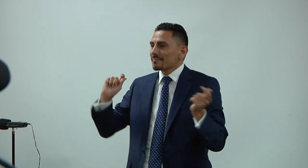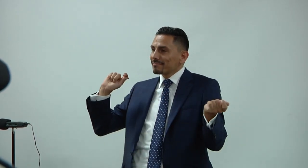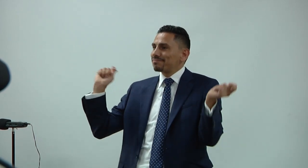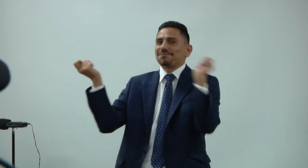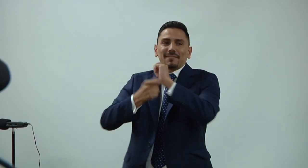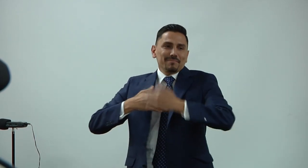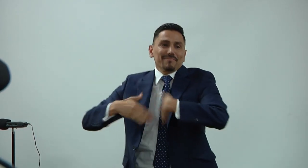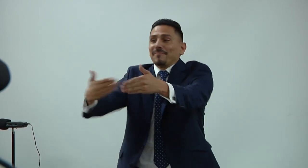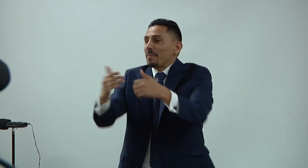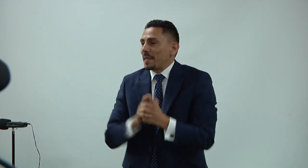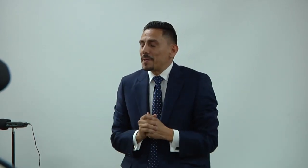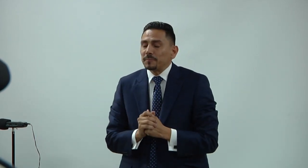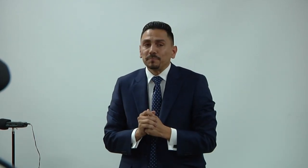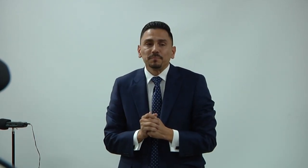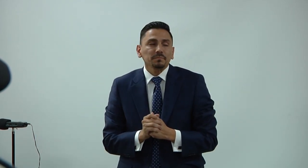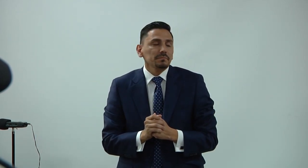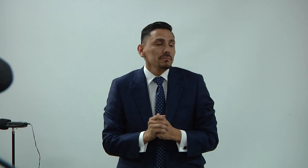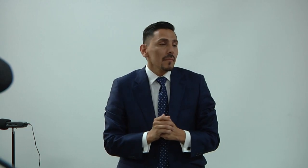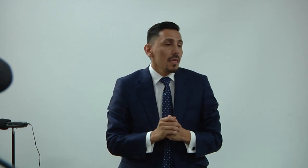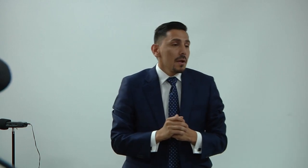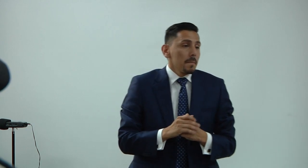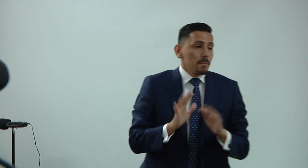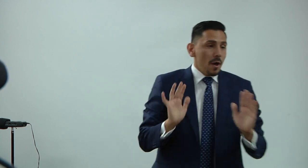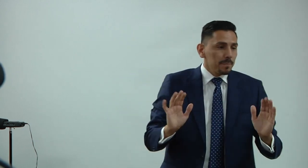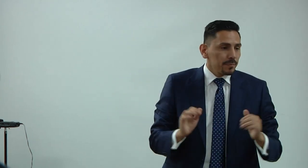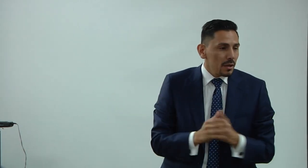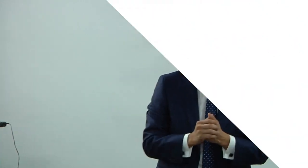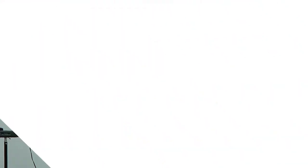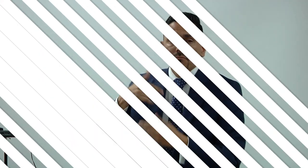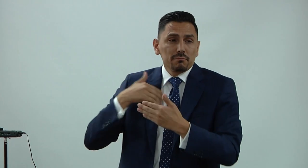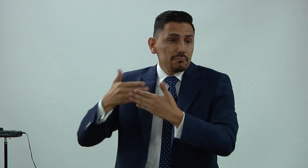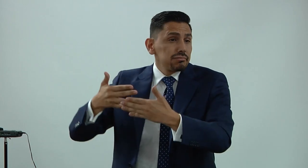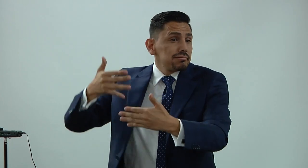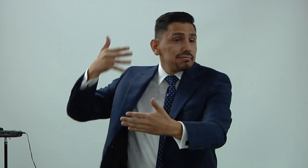como director de la institución, vamos a lograr grandes cambios.